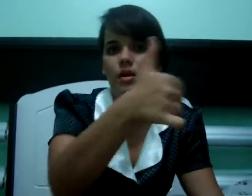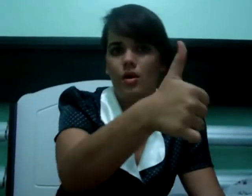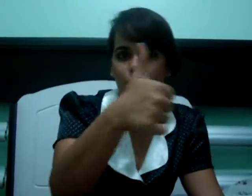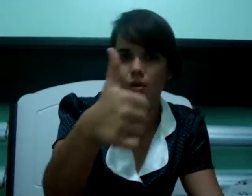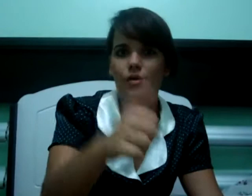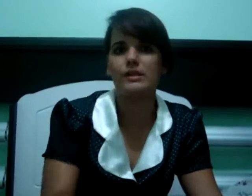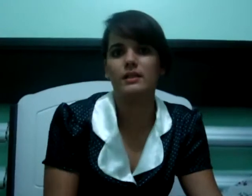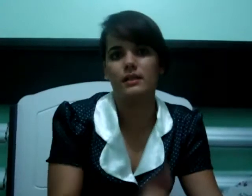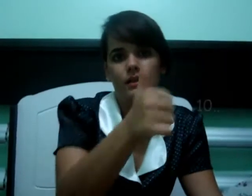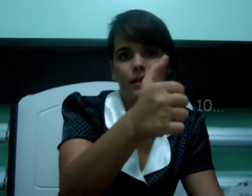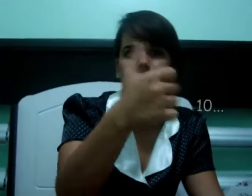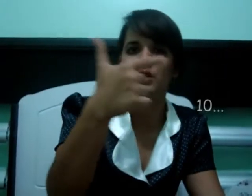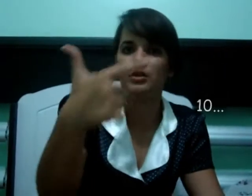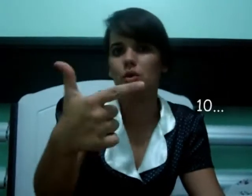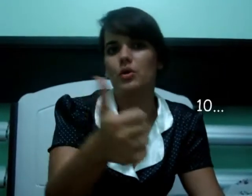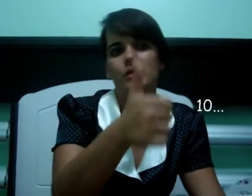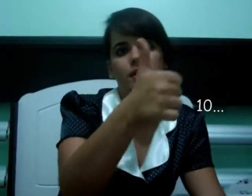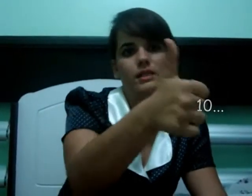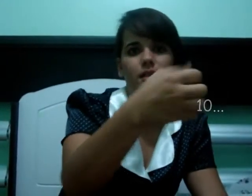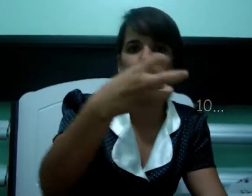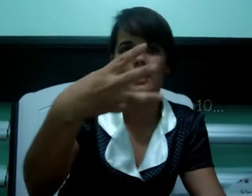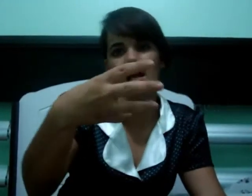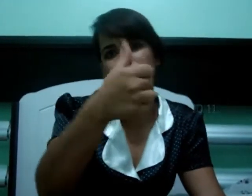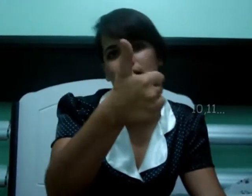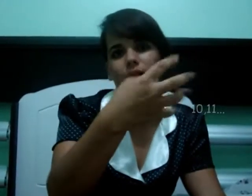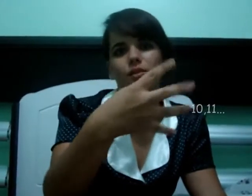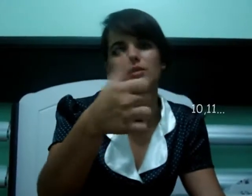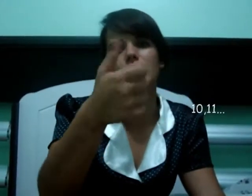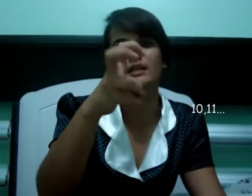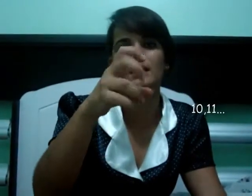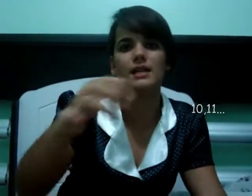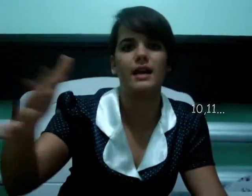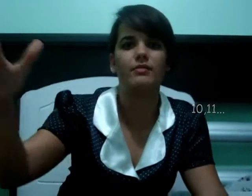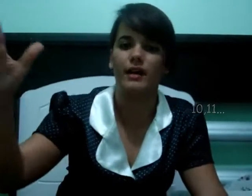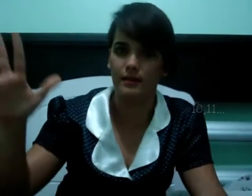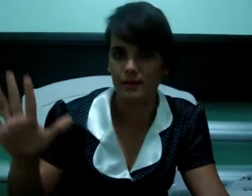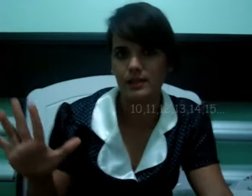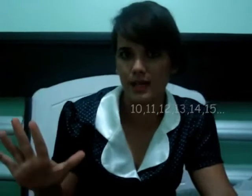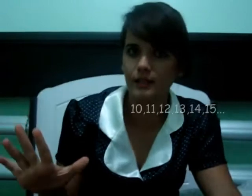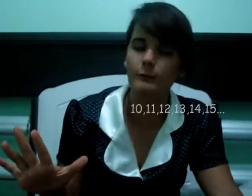10, 11, 12, 13, 14, 15 e aí vai. Certo?